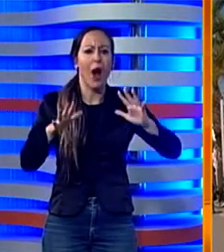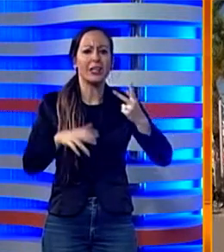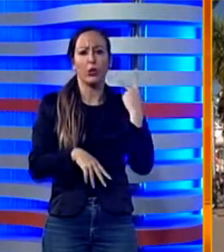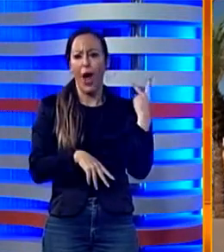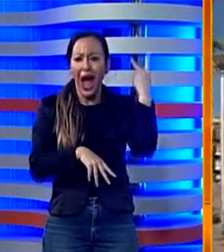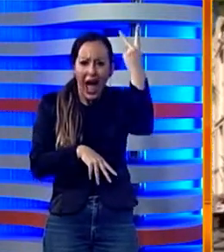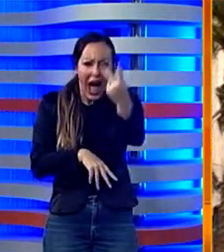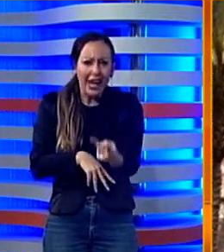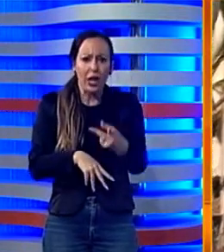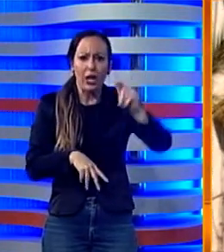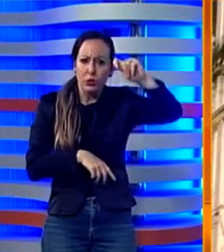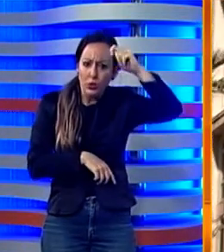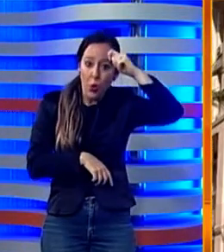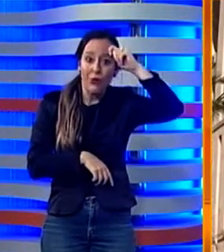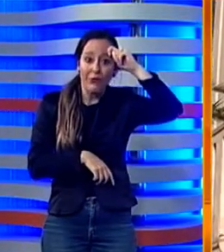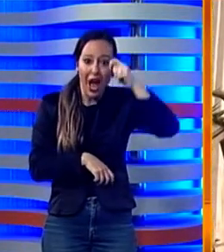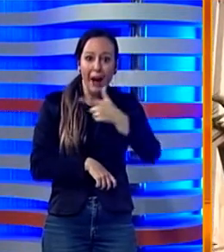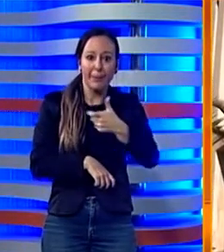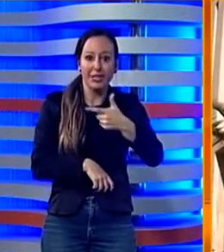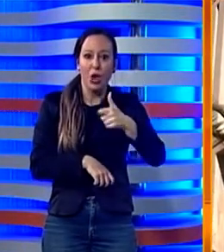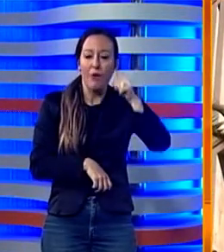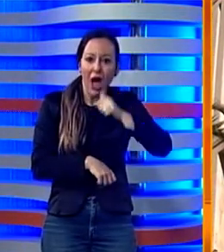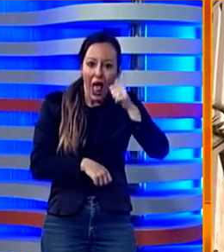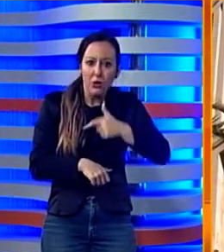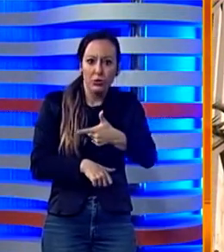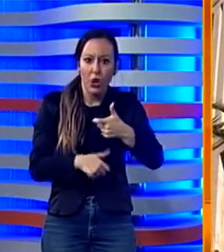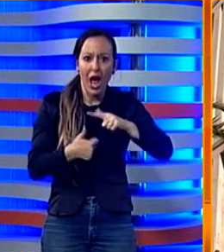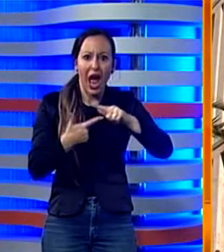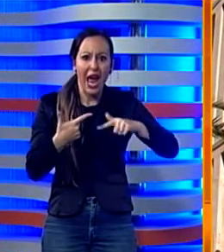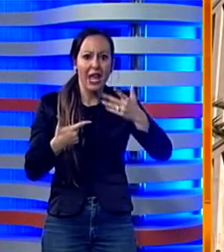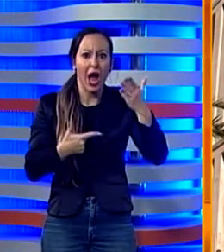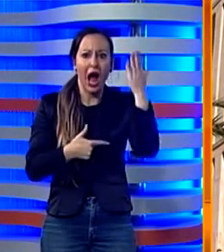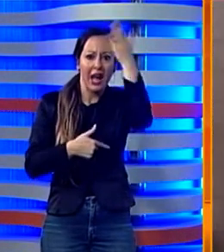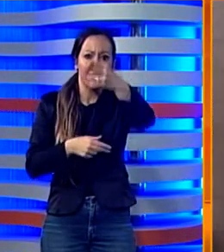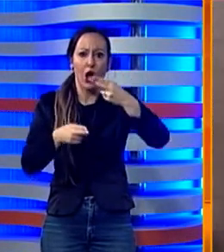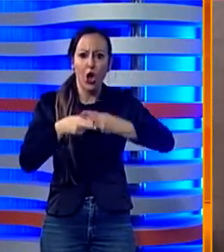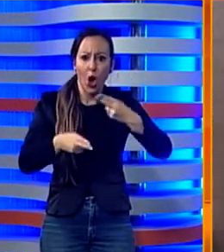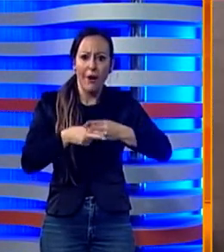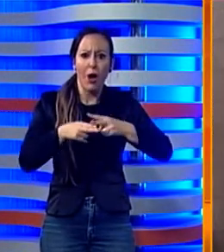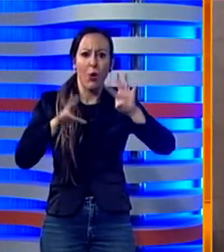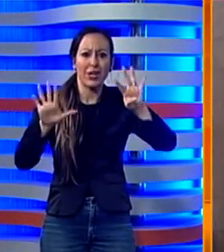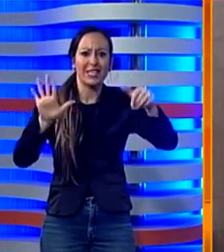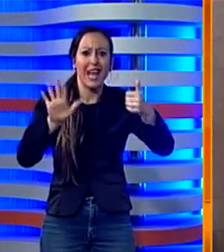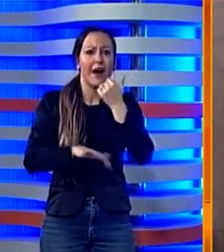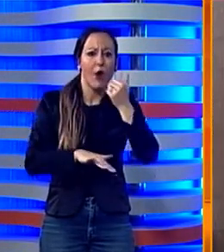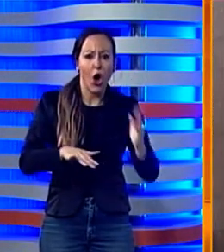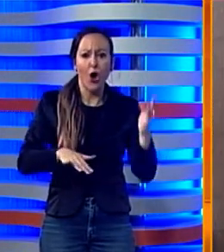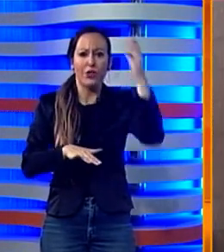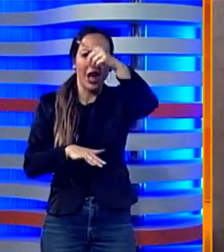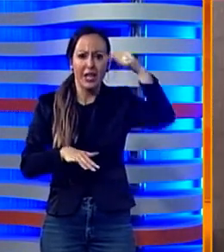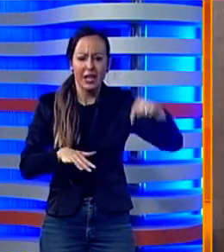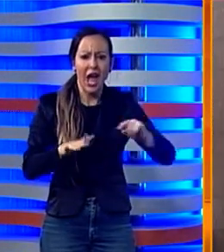Per quasi due anni ha truffato l'arma fingendo di andare in missione a Roma per